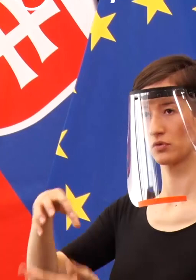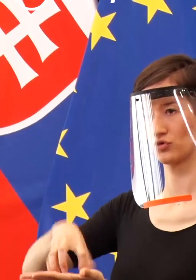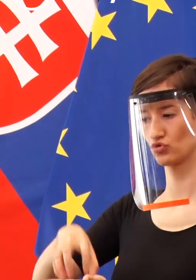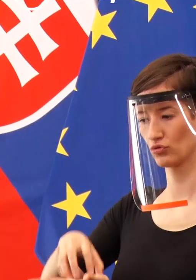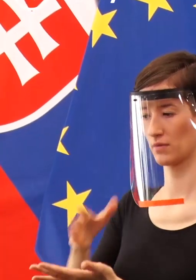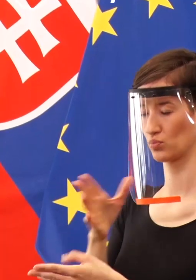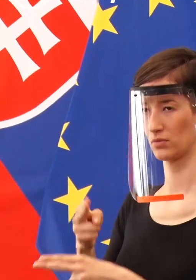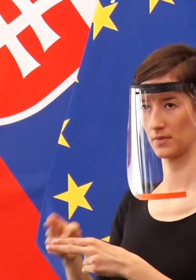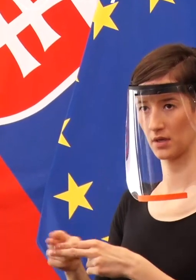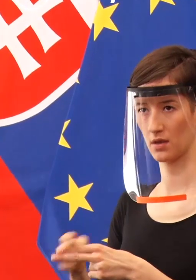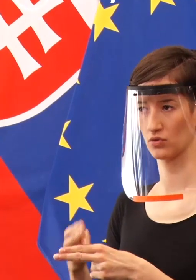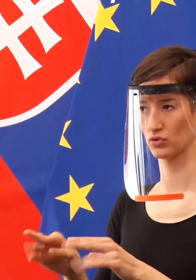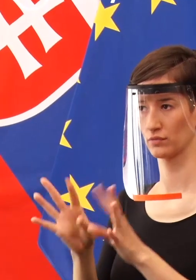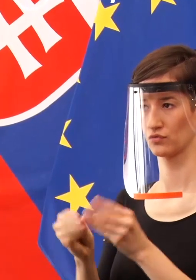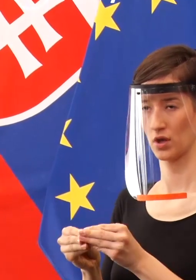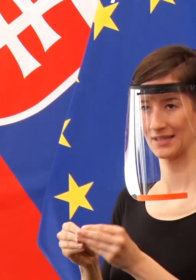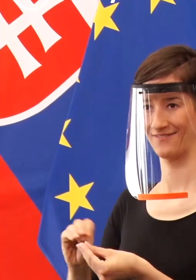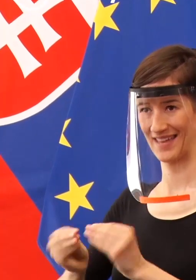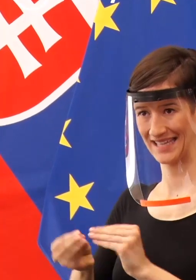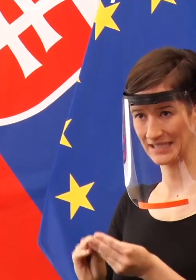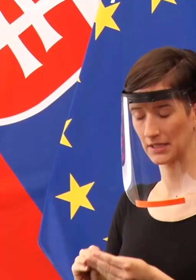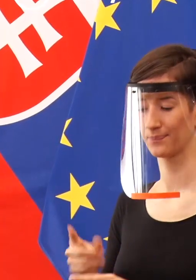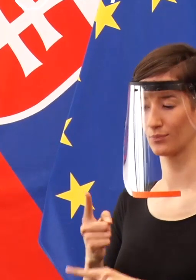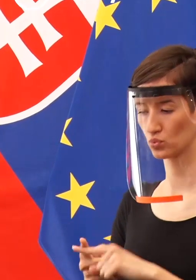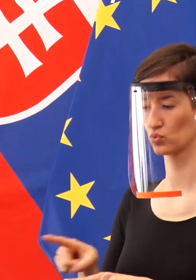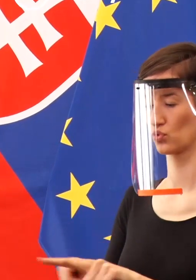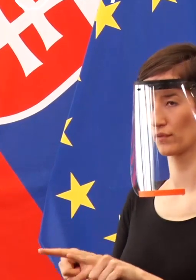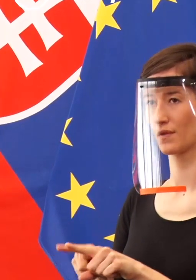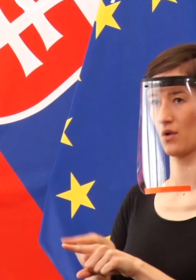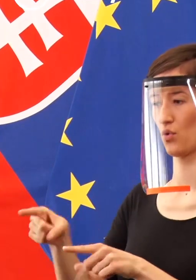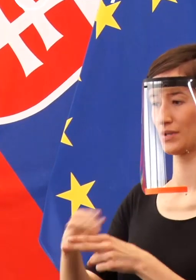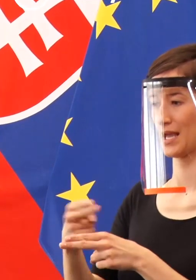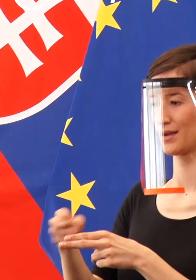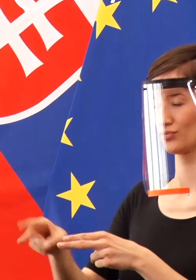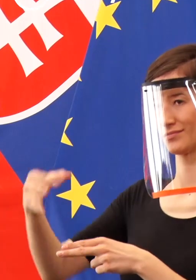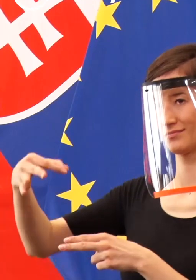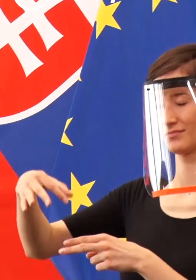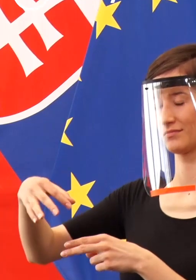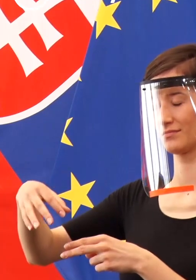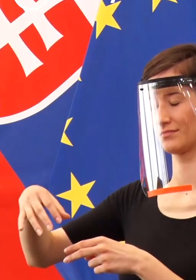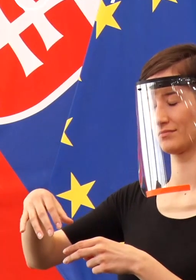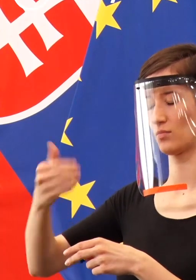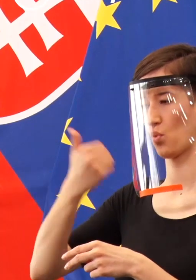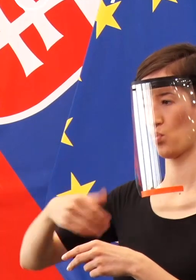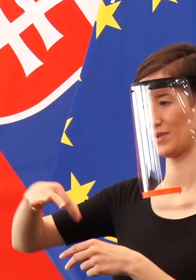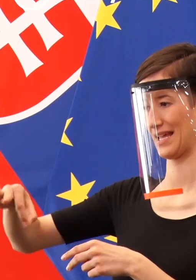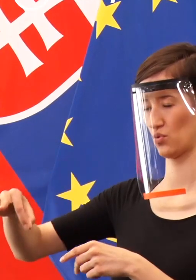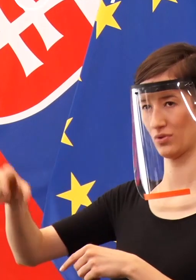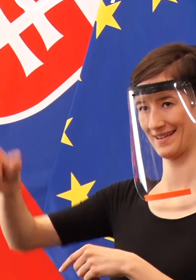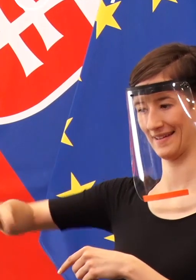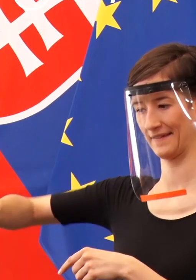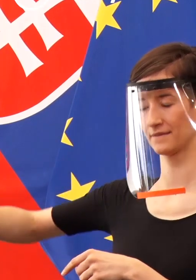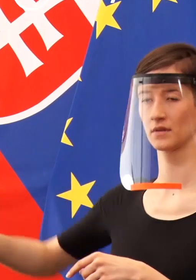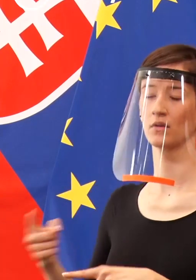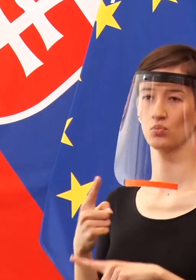dotknutých obciach. Chceme osloviť aj ľudí, ktorých sa to bude týkať. A teda tým pádom aj ten plán a jeho